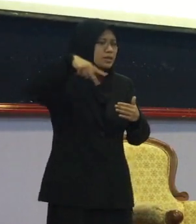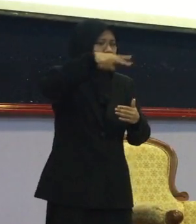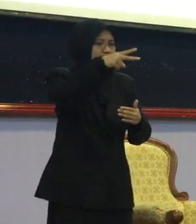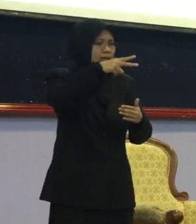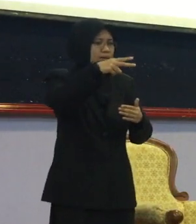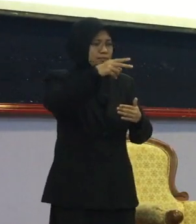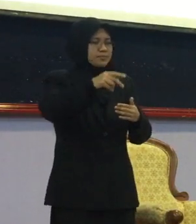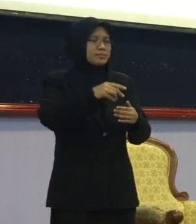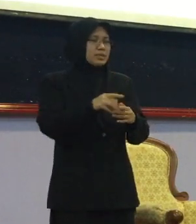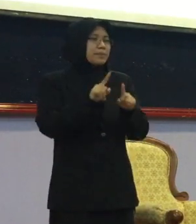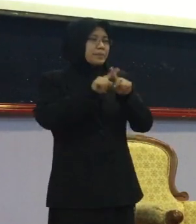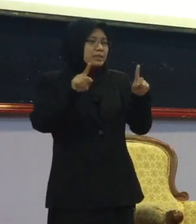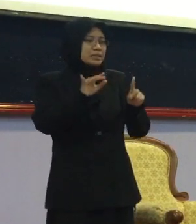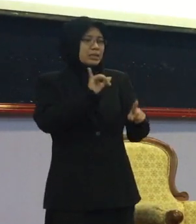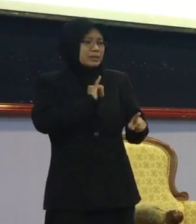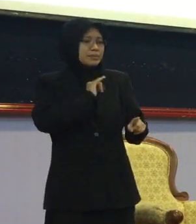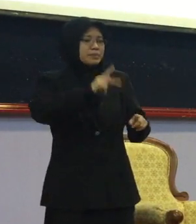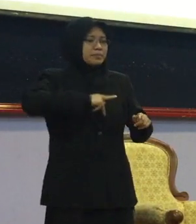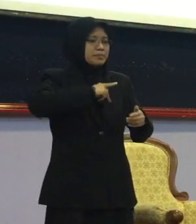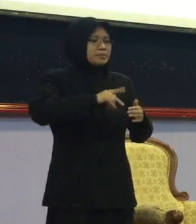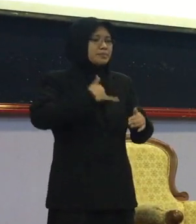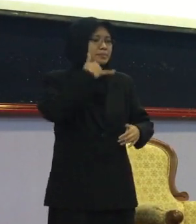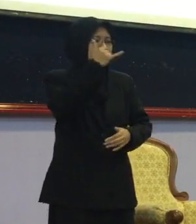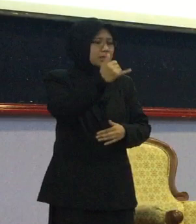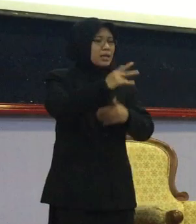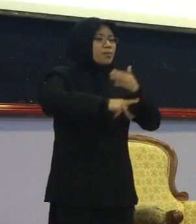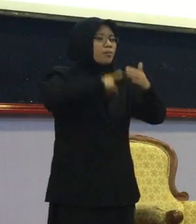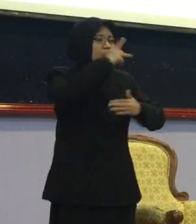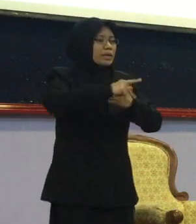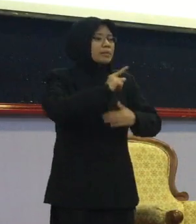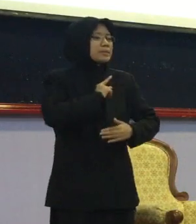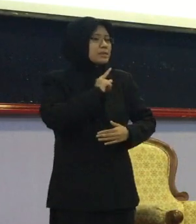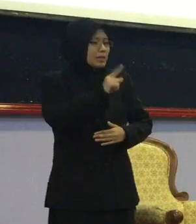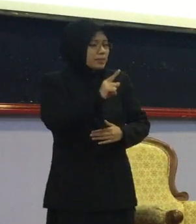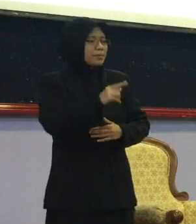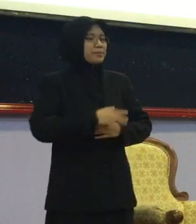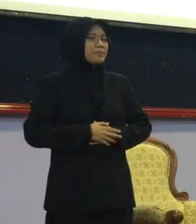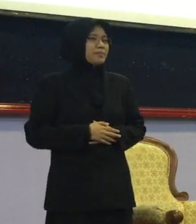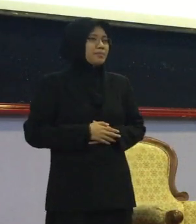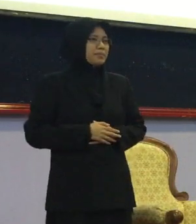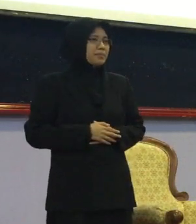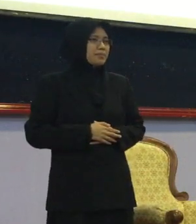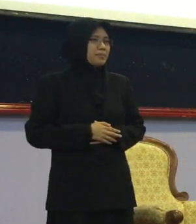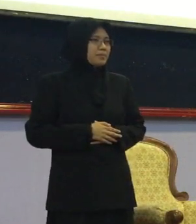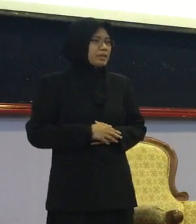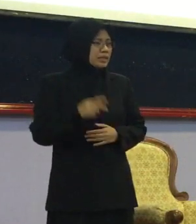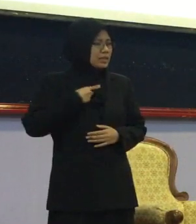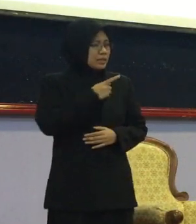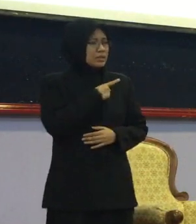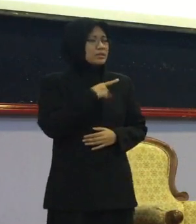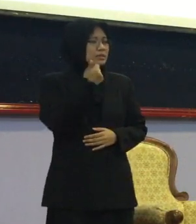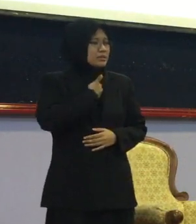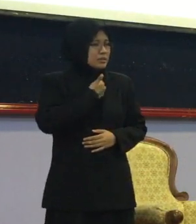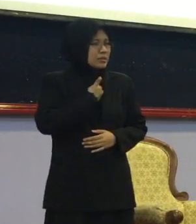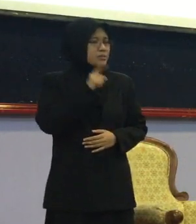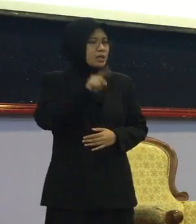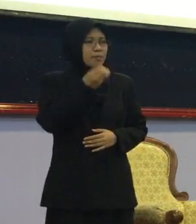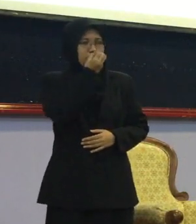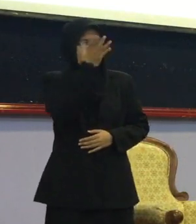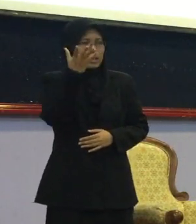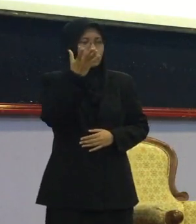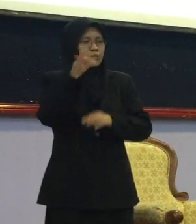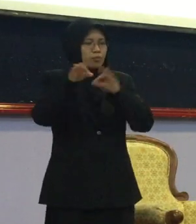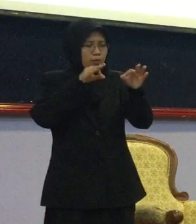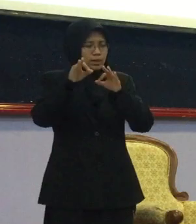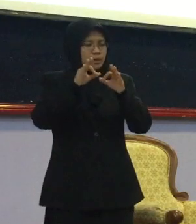Bila pergi program Islam ni Mak saya bukan Pergi naik klub tau Saya pergi ceramah Kamu Maksudnya kita sendiri Kena cakap dengan Keluarga kita Suami